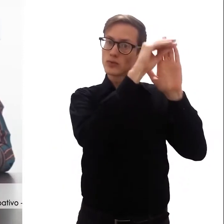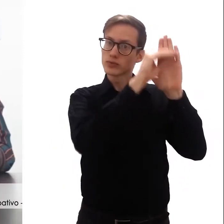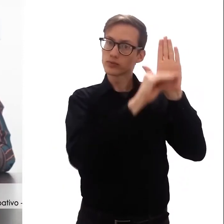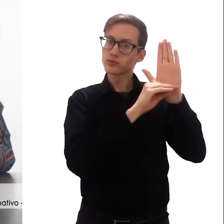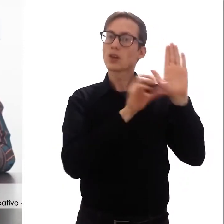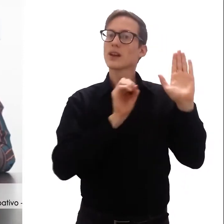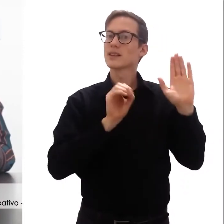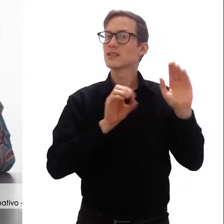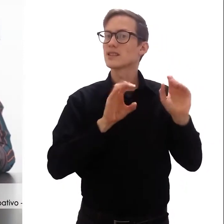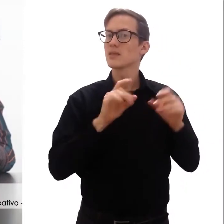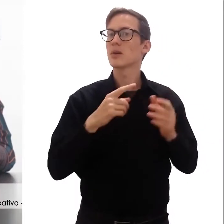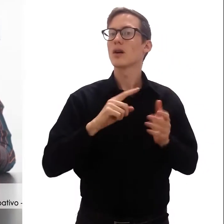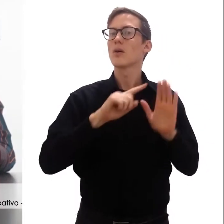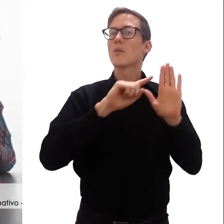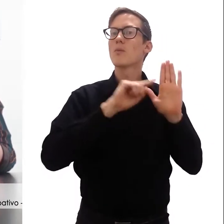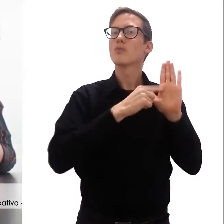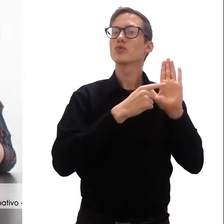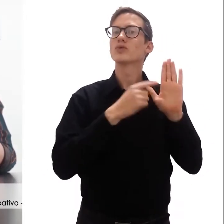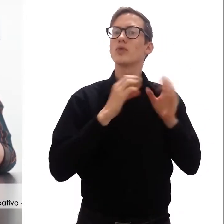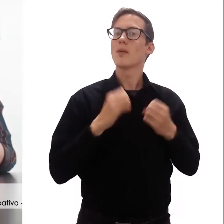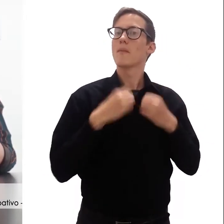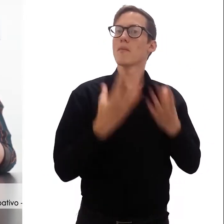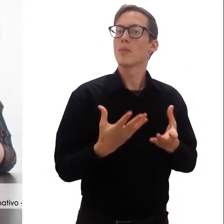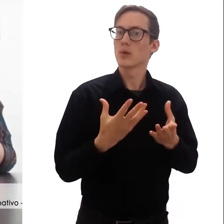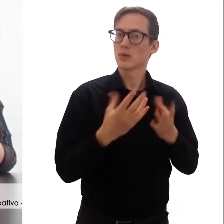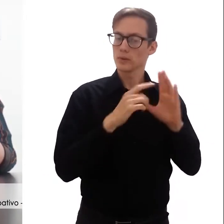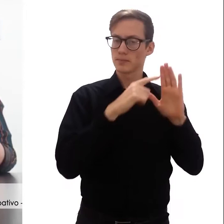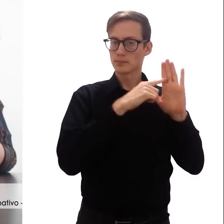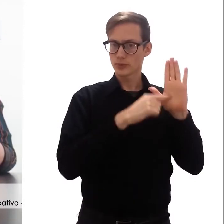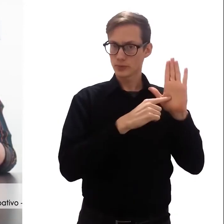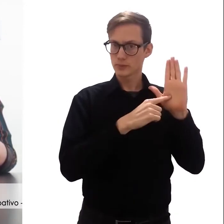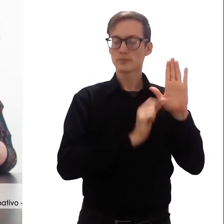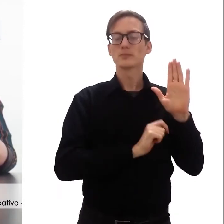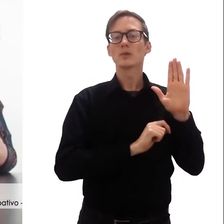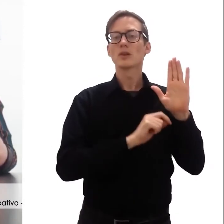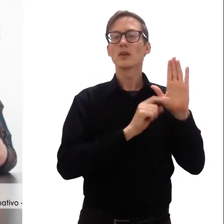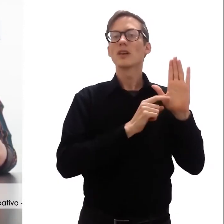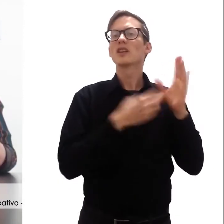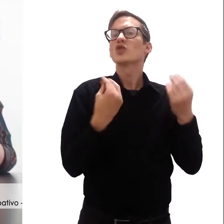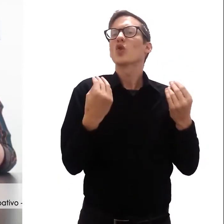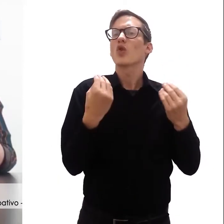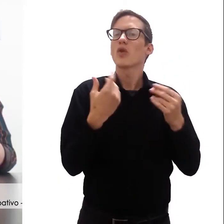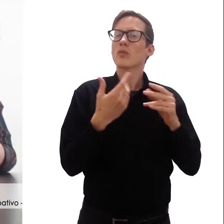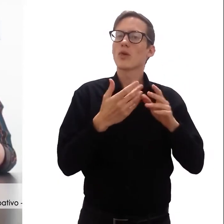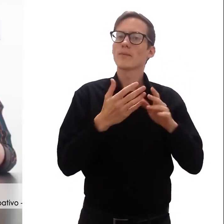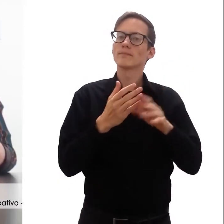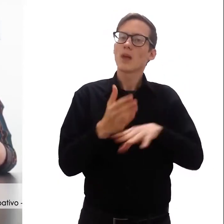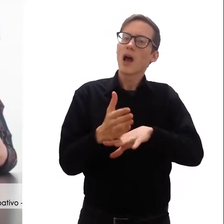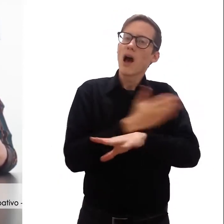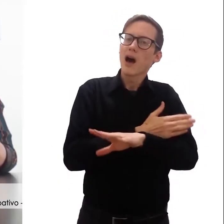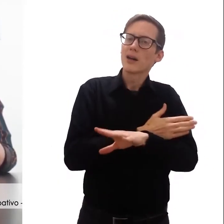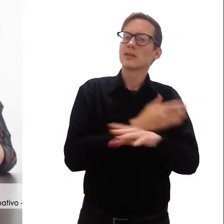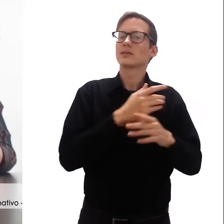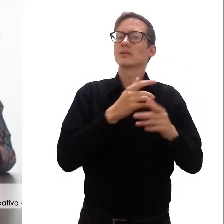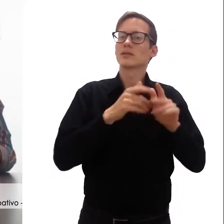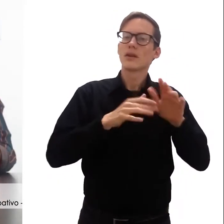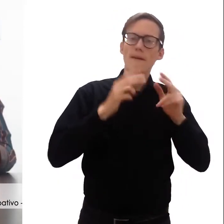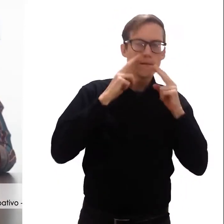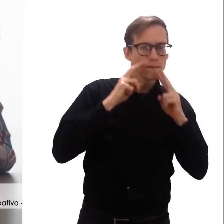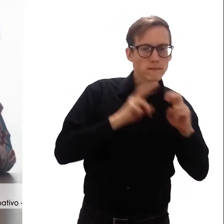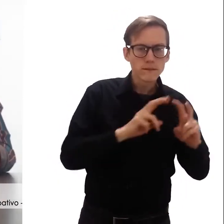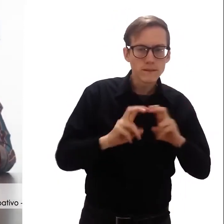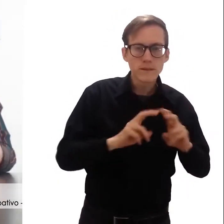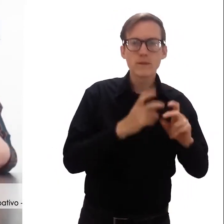oportunidades de mejora, que resultaron de distintos análisis que se han hecho y evaluaciones